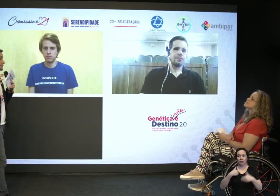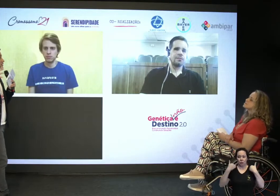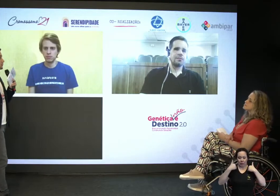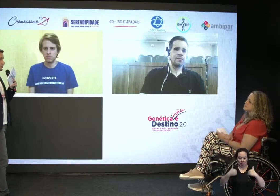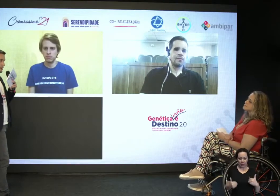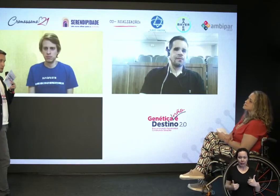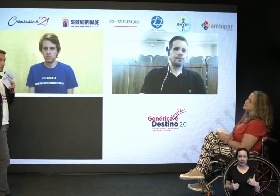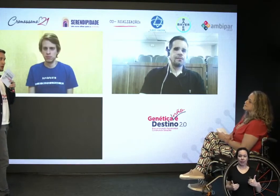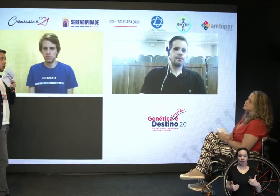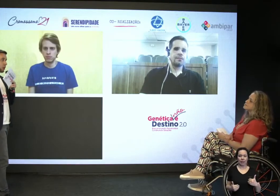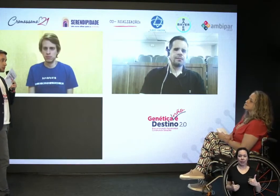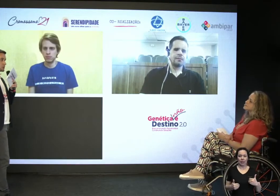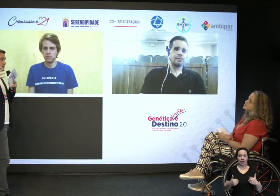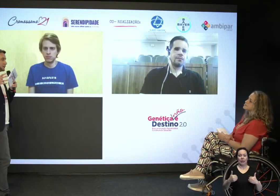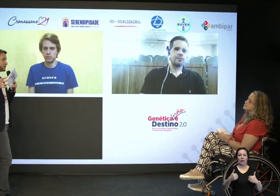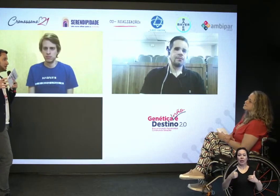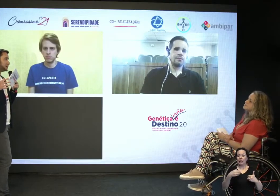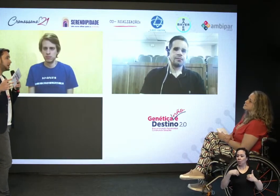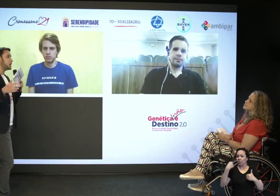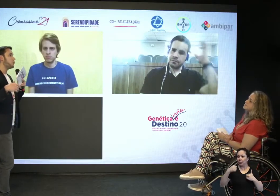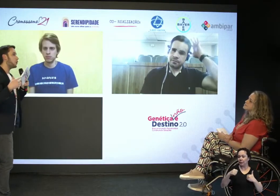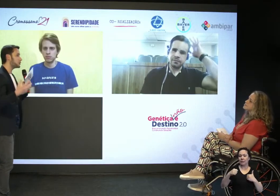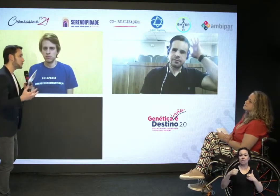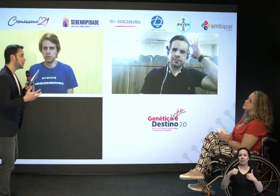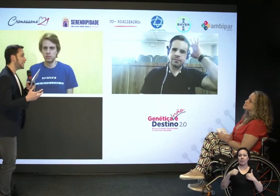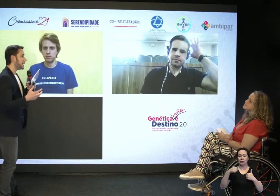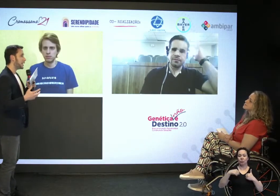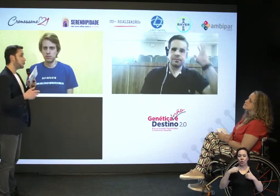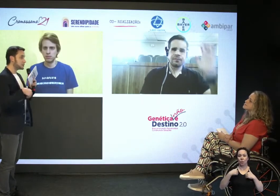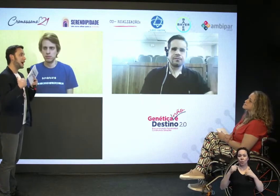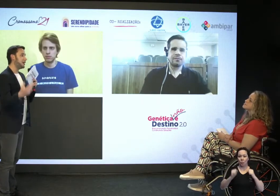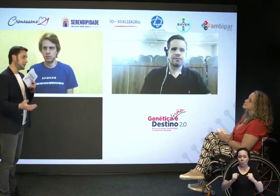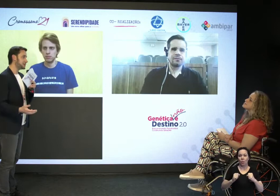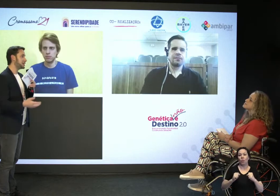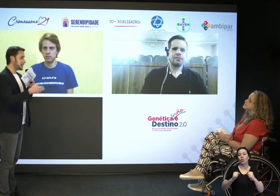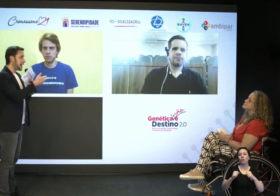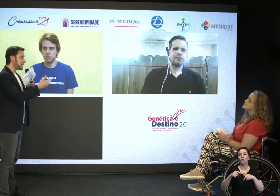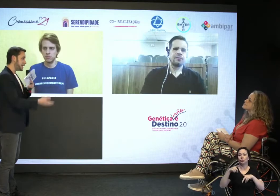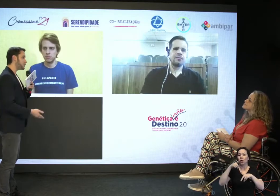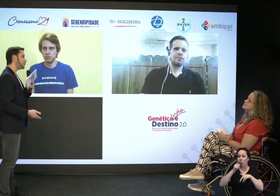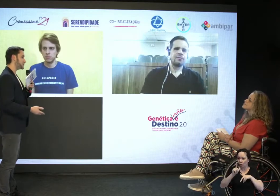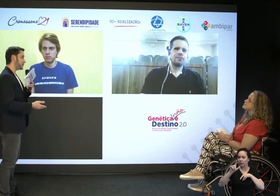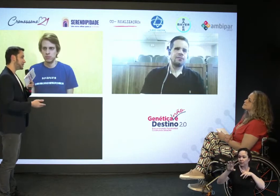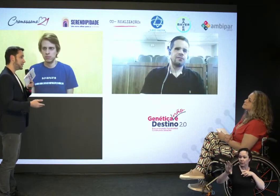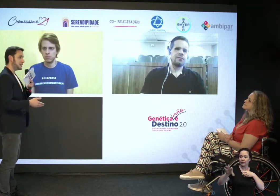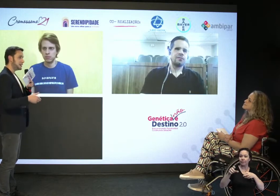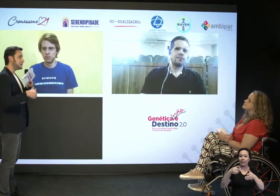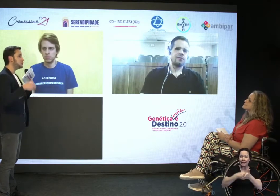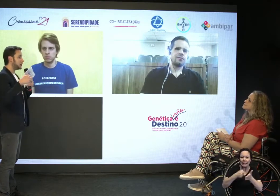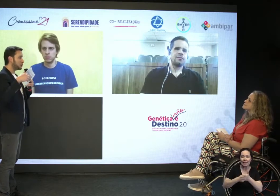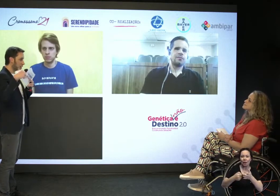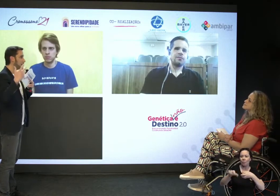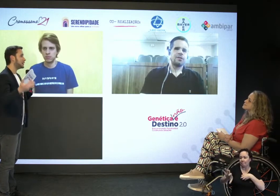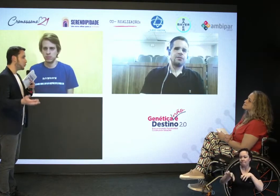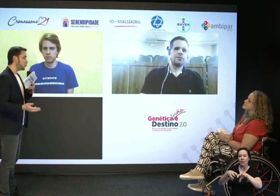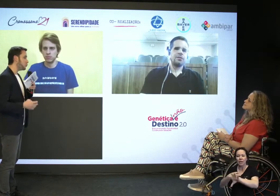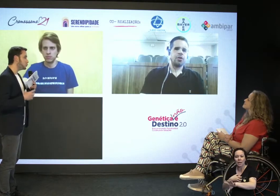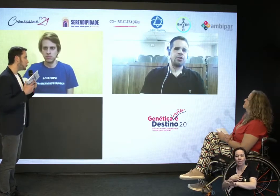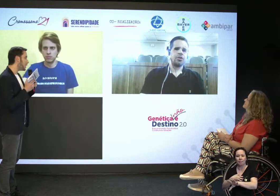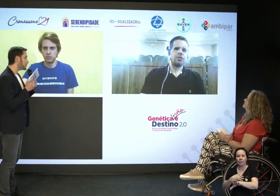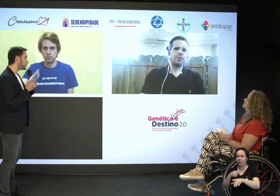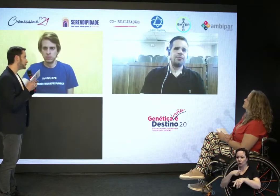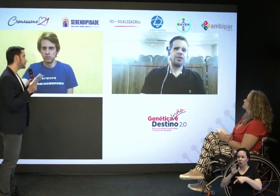né, desses privilégios que eu tenho como uma pessoa sem deficiência, eu posso buscar ser aliado de vocês e buscar ter um